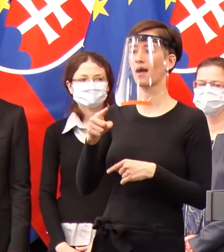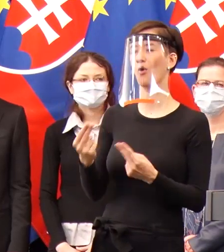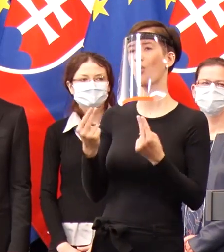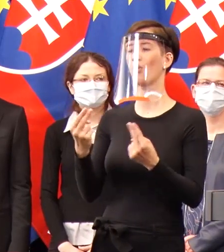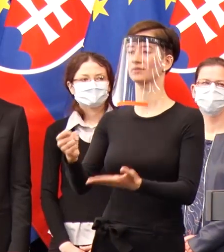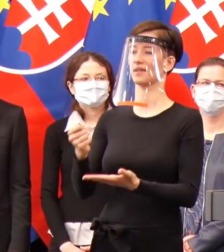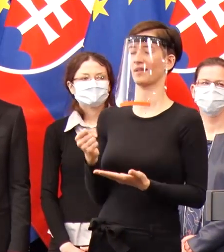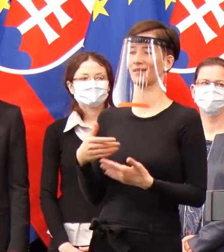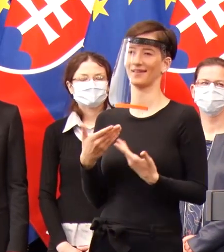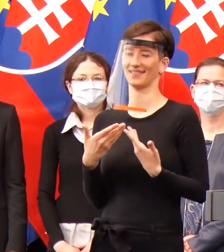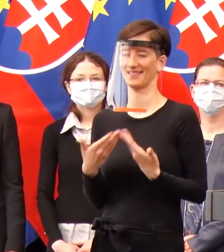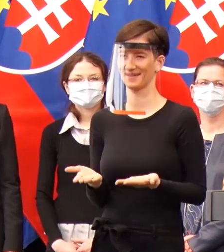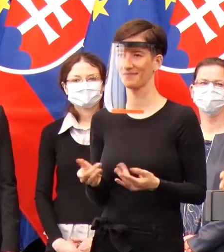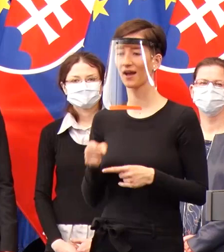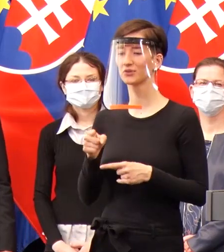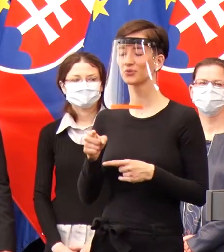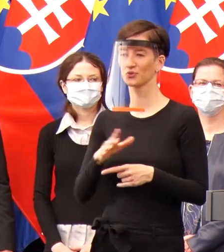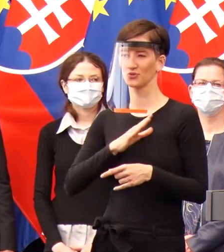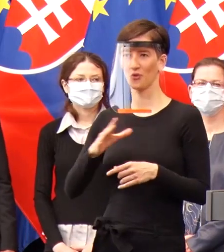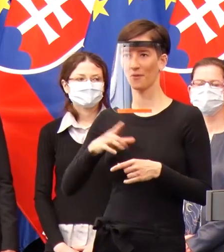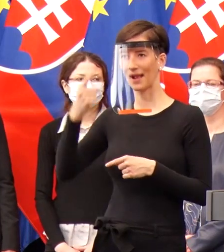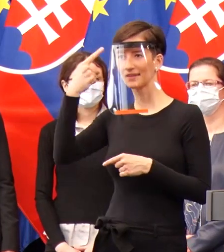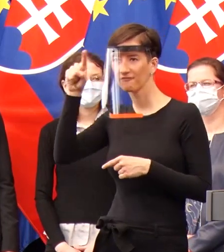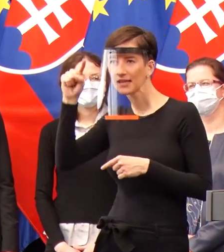Samozrejme, je to niečo, čo Slovensko teraz